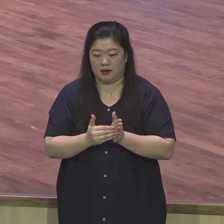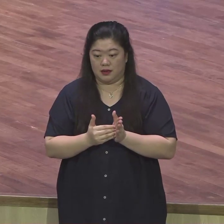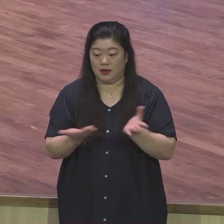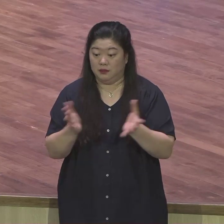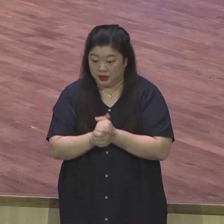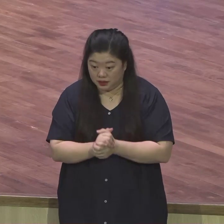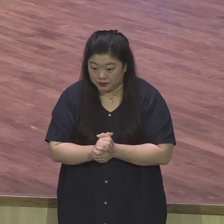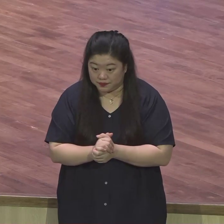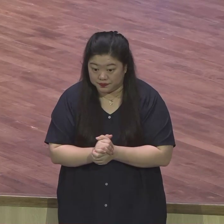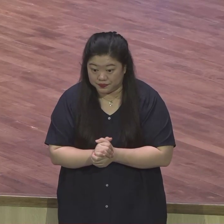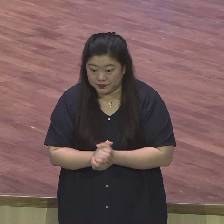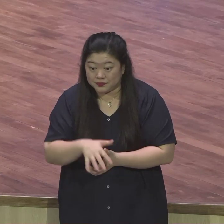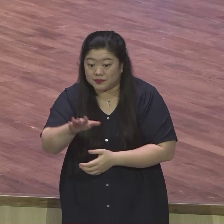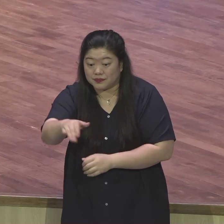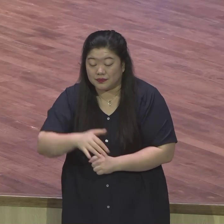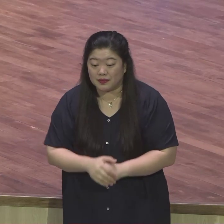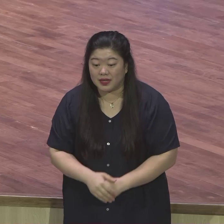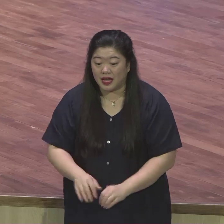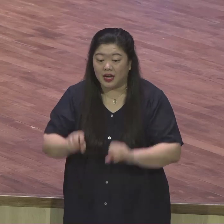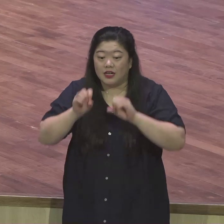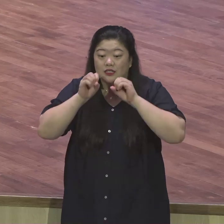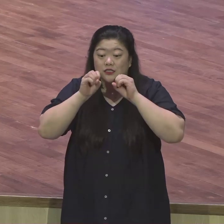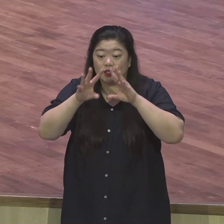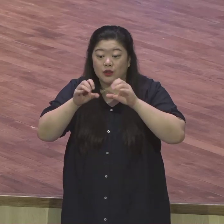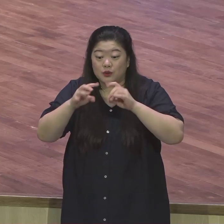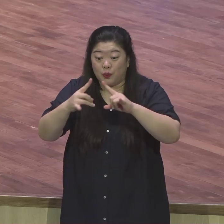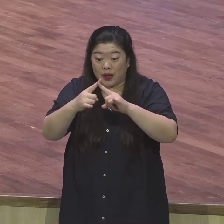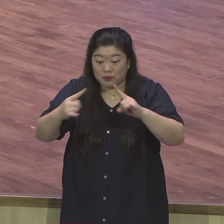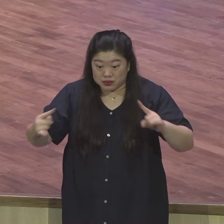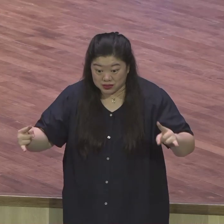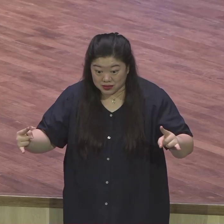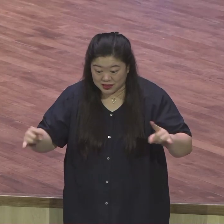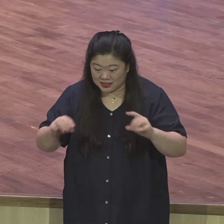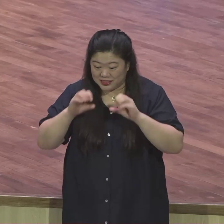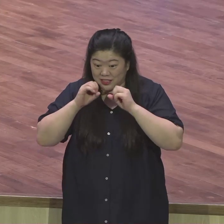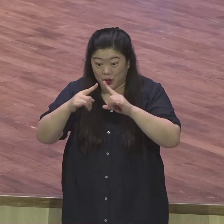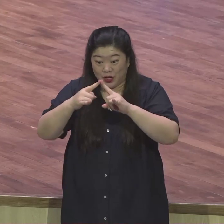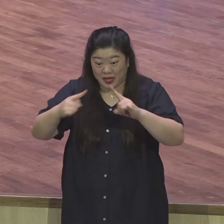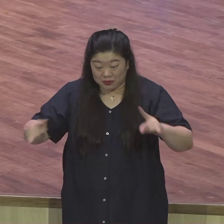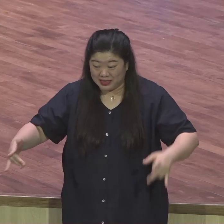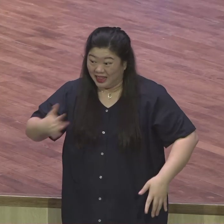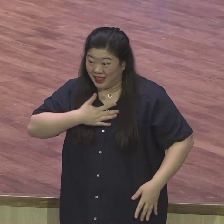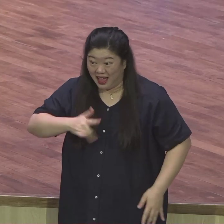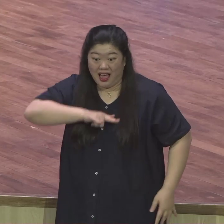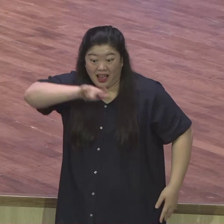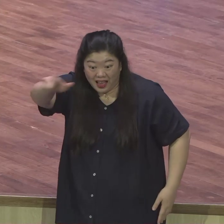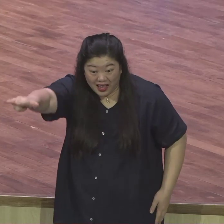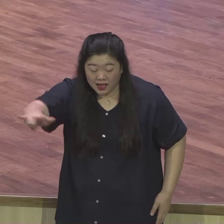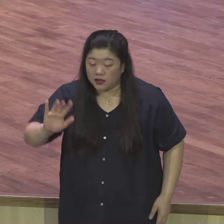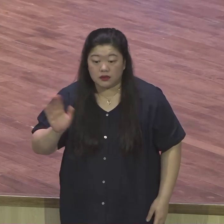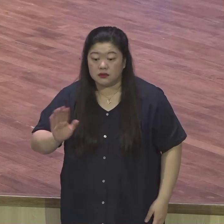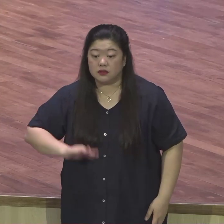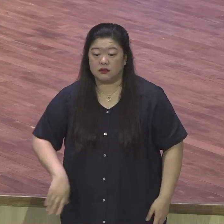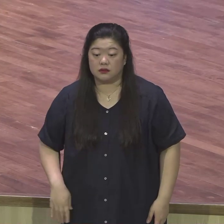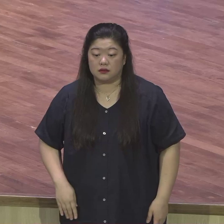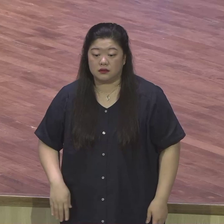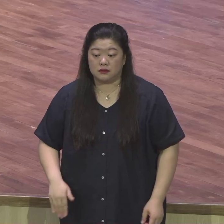보내심을 받은 자들이 가는 겁니다. 간 거 아니에요. 보내심을 그것을 복음 전했잖아요. 보내심을 받았어요. 우리는 이